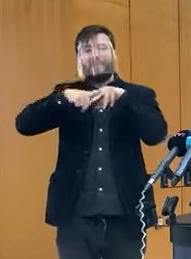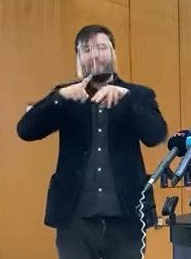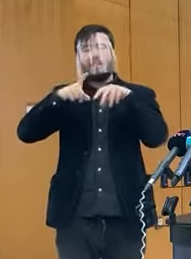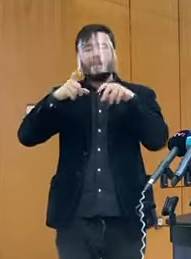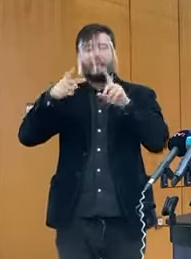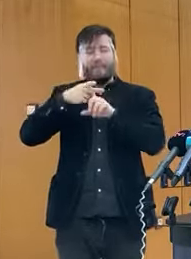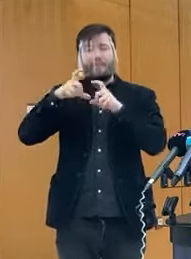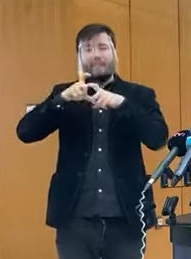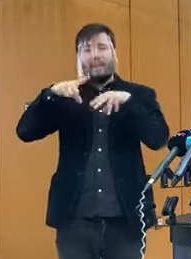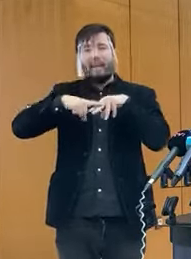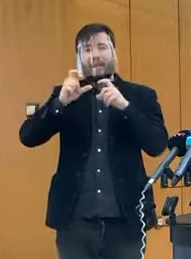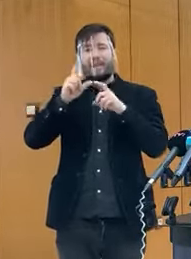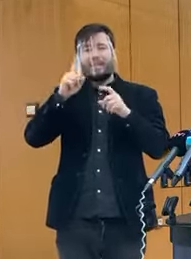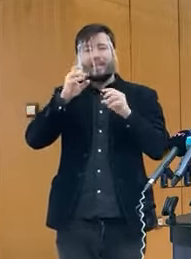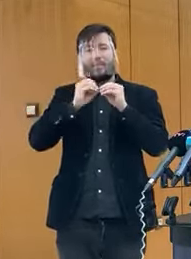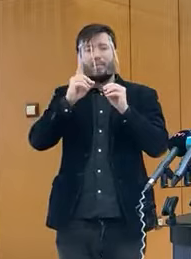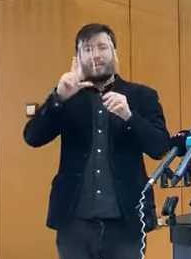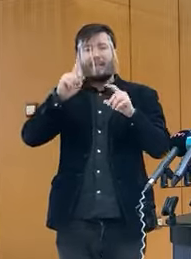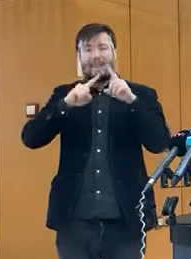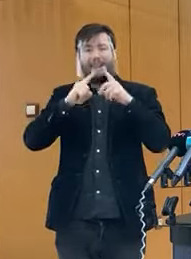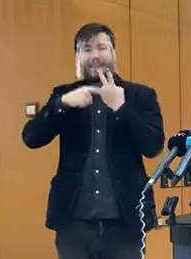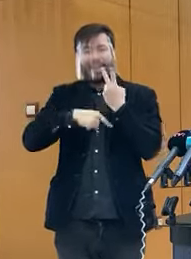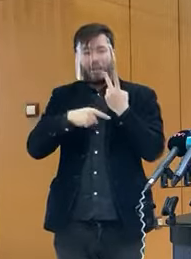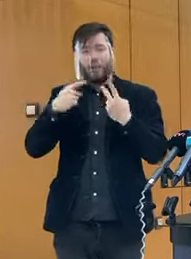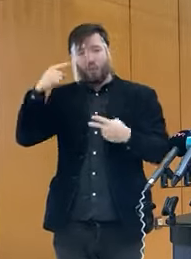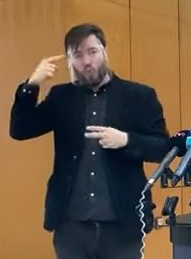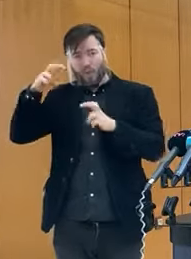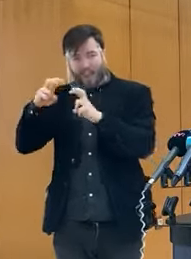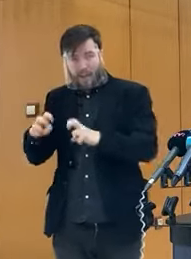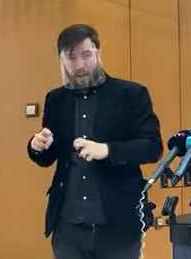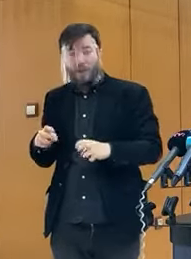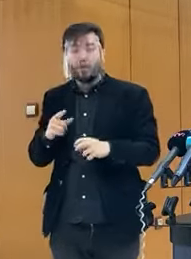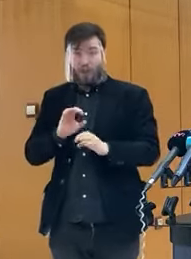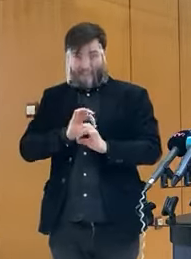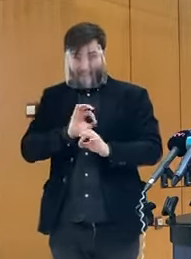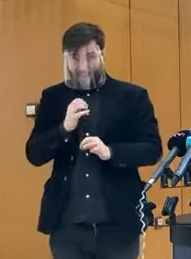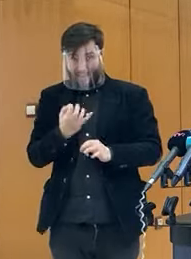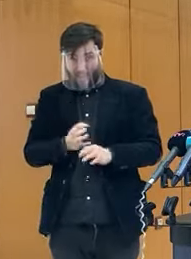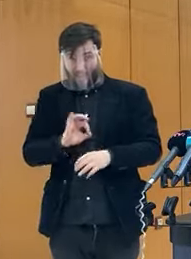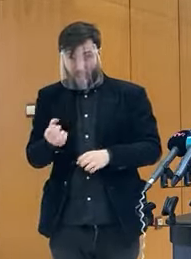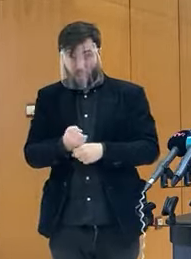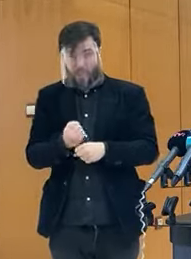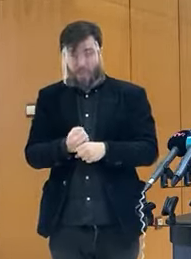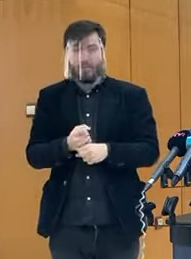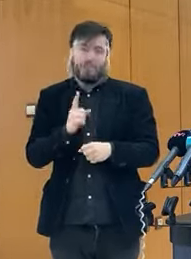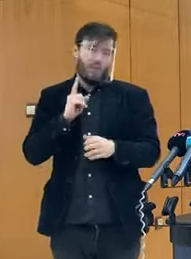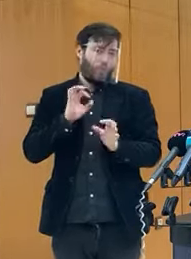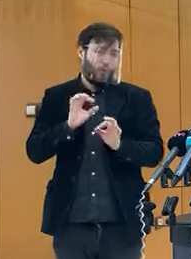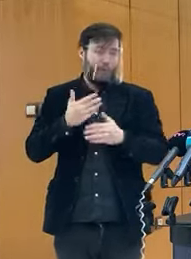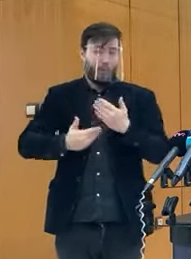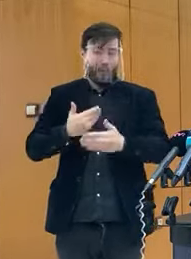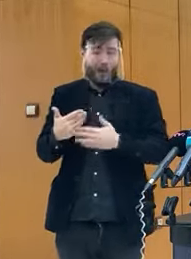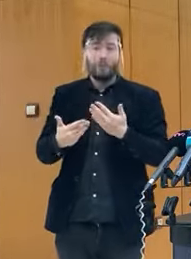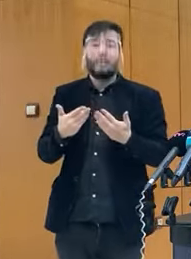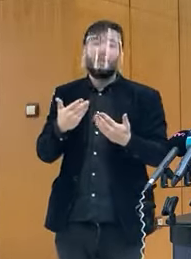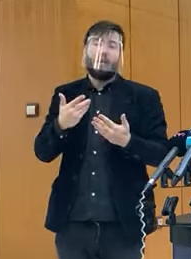tú realizovateľnosť toho. Myslím si, že to pokračuje celkom dobre. Mali sme teda už niekoľko sedení.